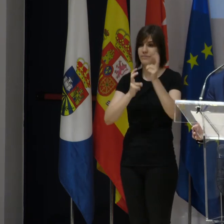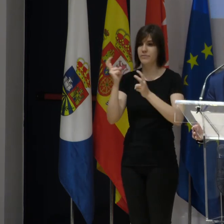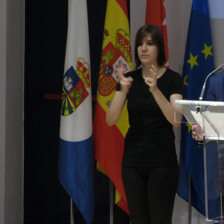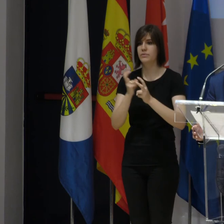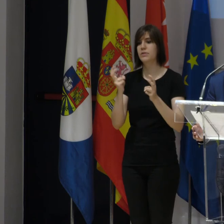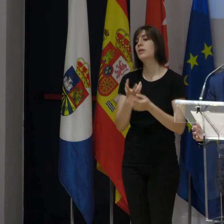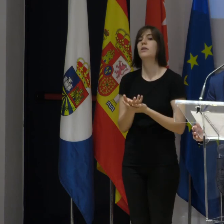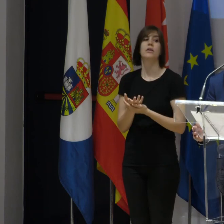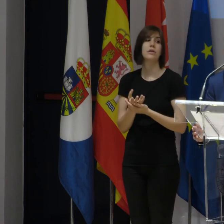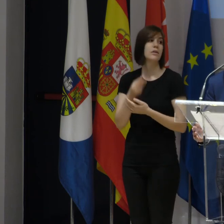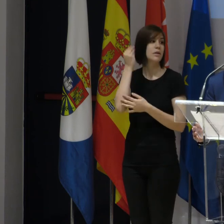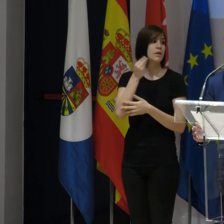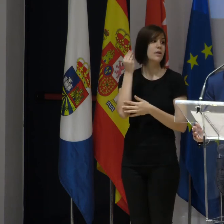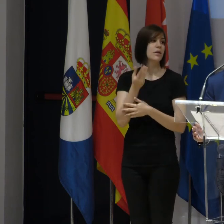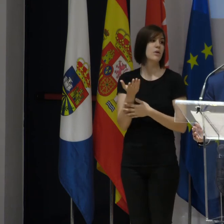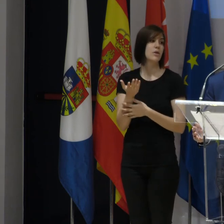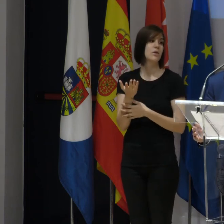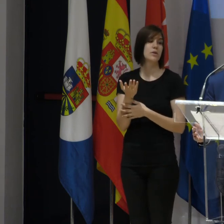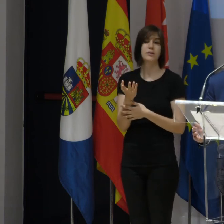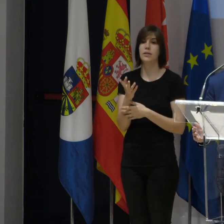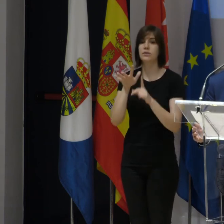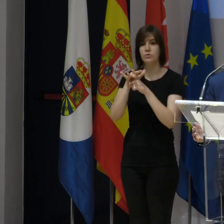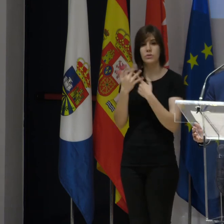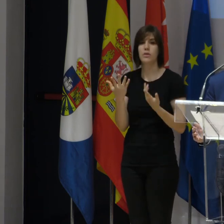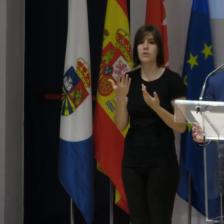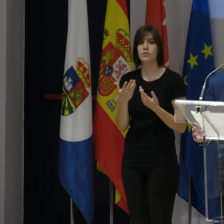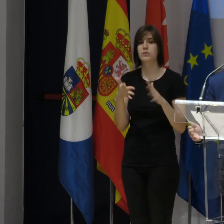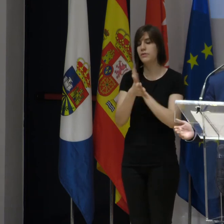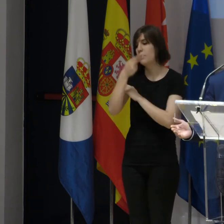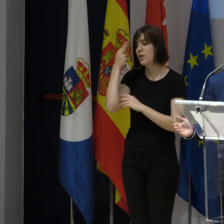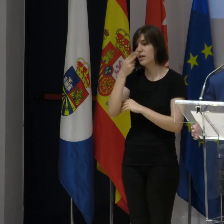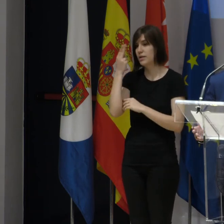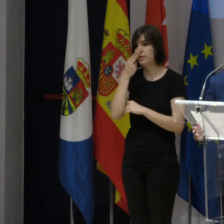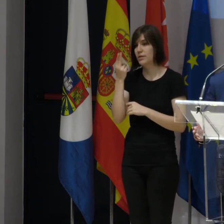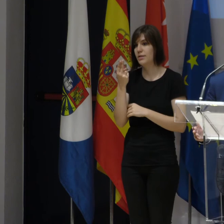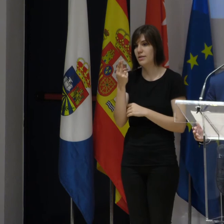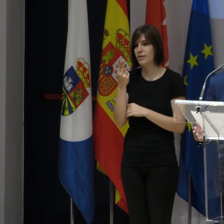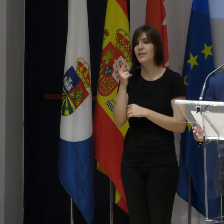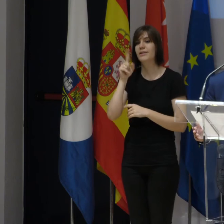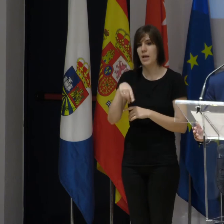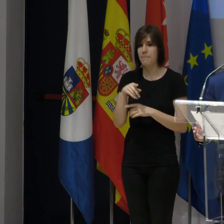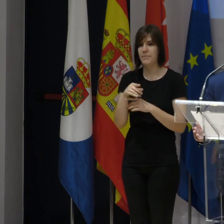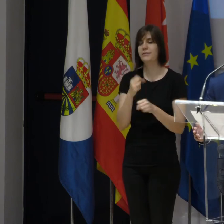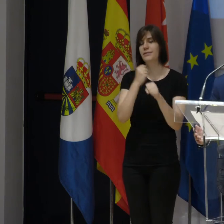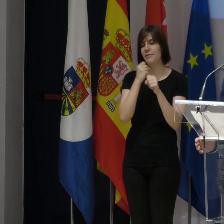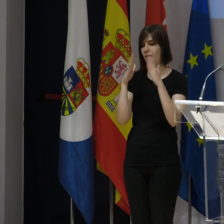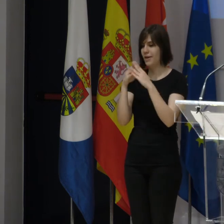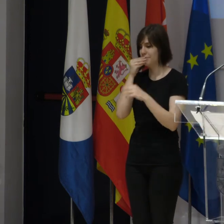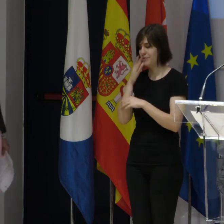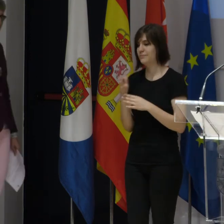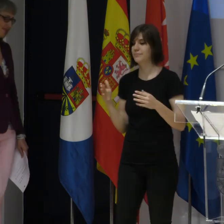vuestras agendas, creo que merece la pena porque este tipo de eventos son muy interesantes y, sobre todo, conciliar también. Gracias, muchas gracias.